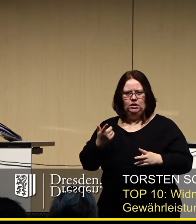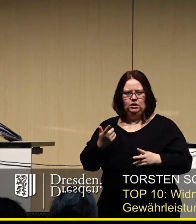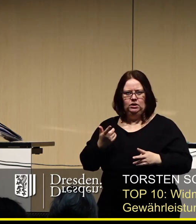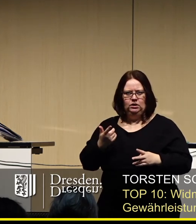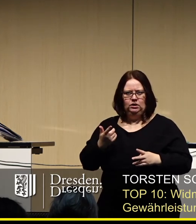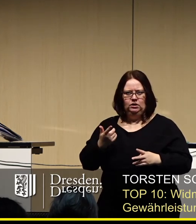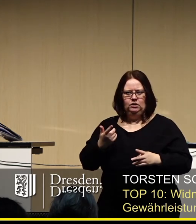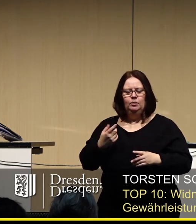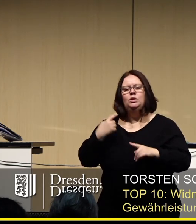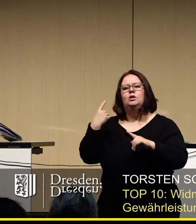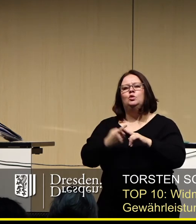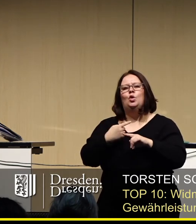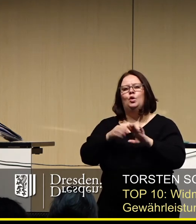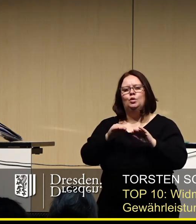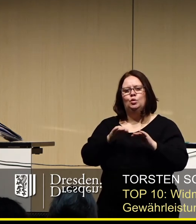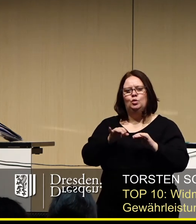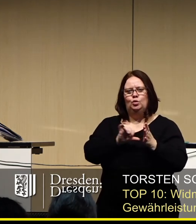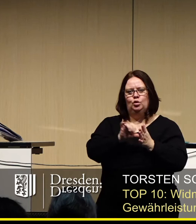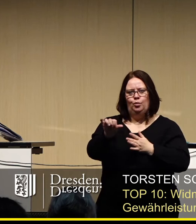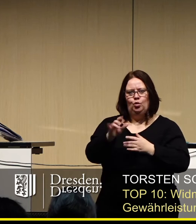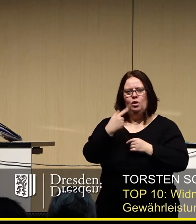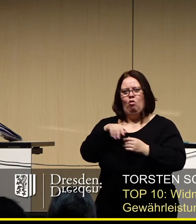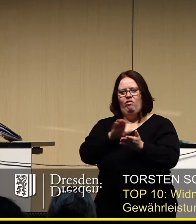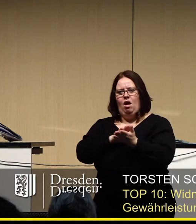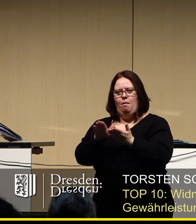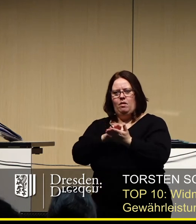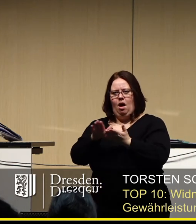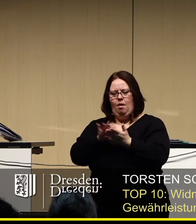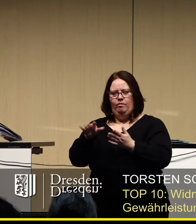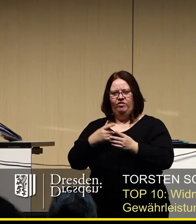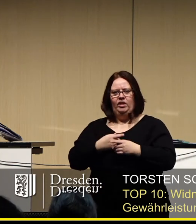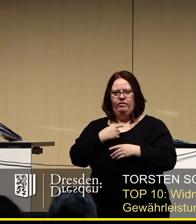auf Sondernutzungsgebühren und auch auf Abgaben verzichten wollen.